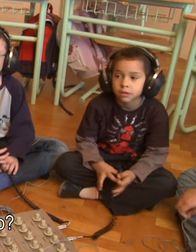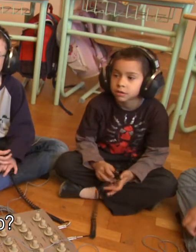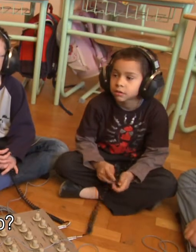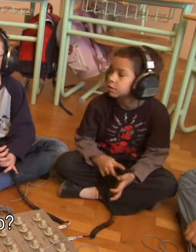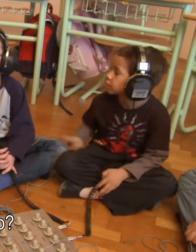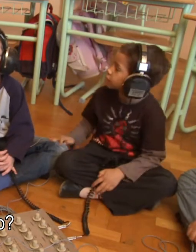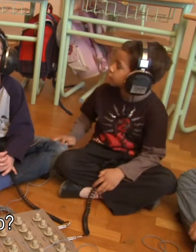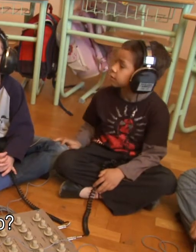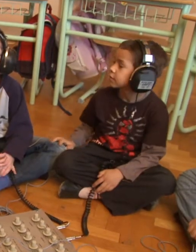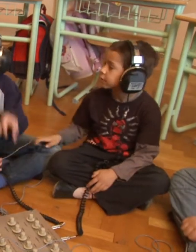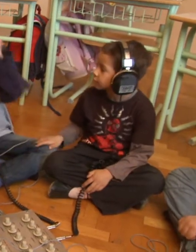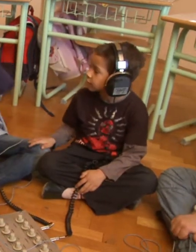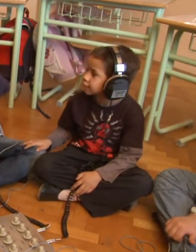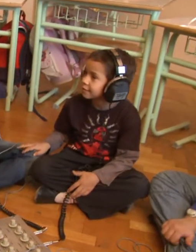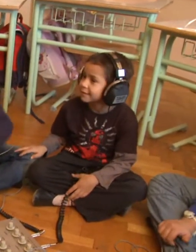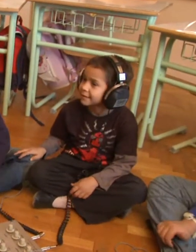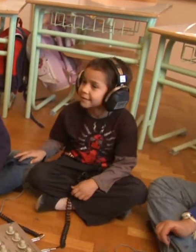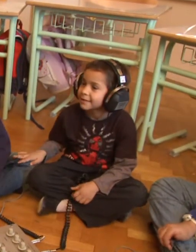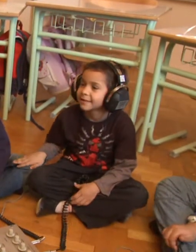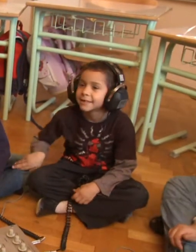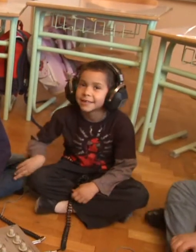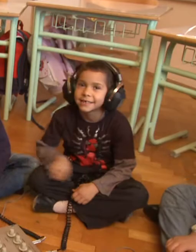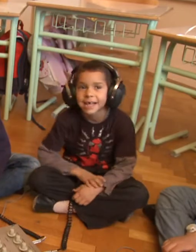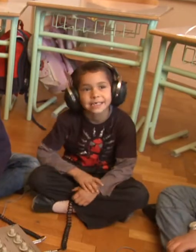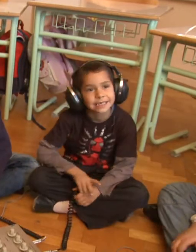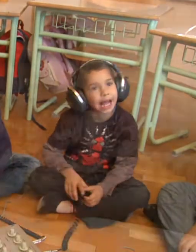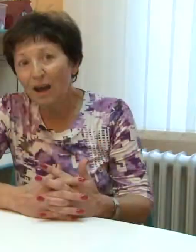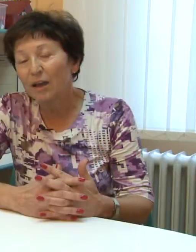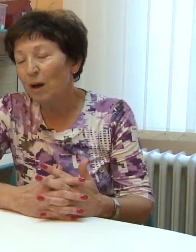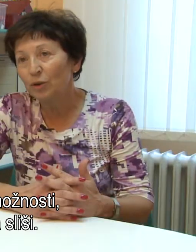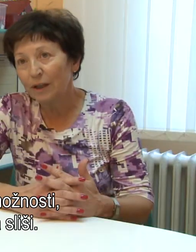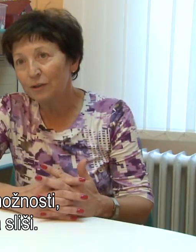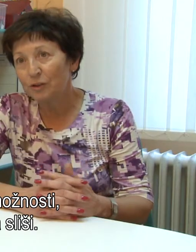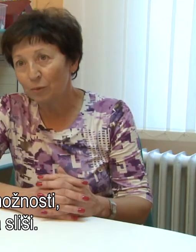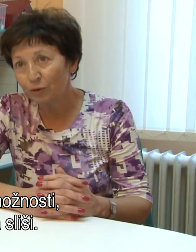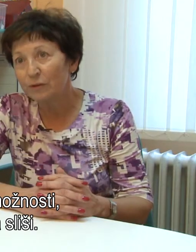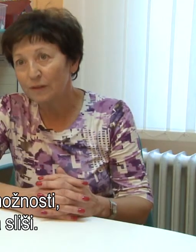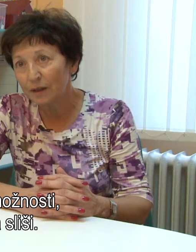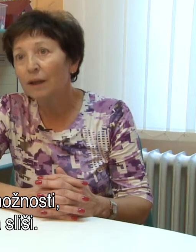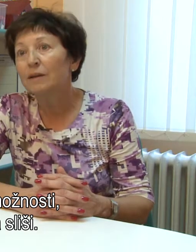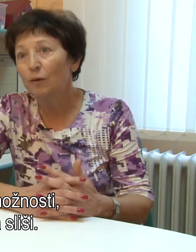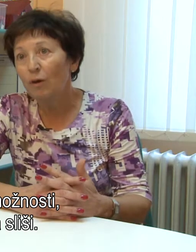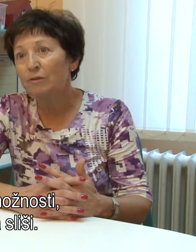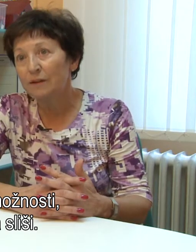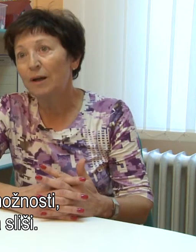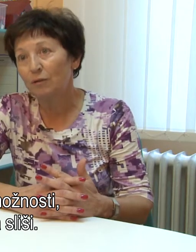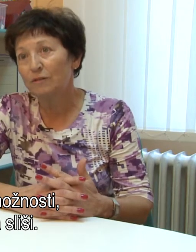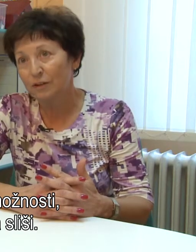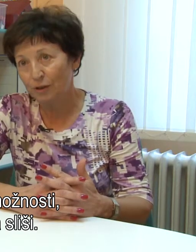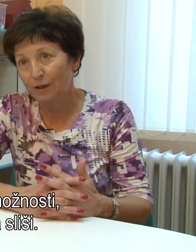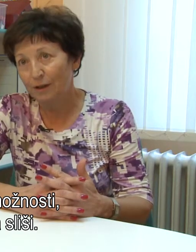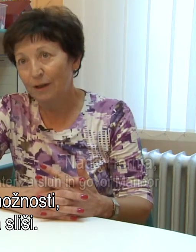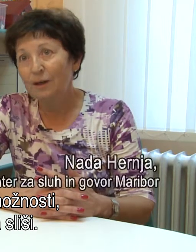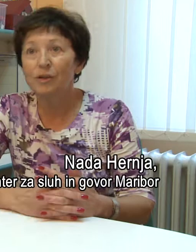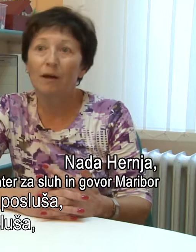Niko? Aha. Imamo tehnične možnosti, da gluha oseba lahko